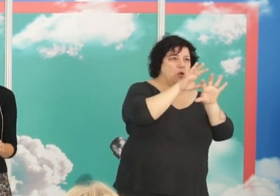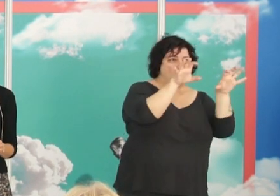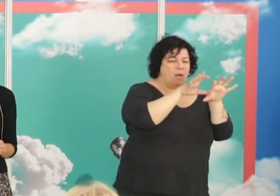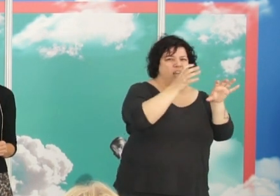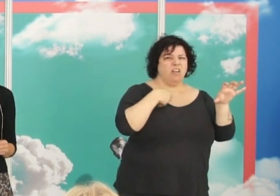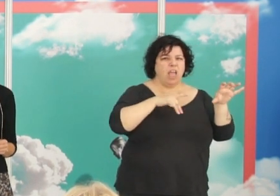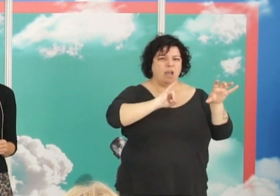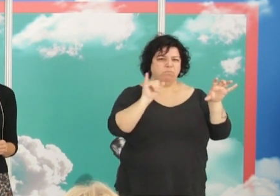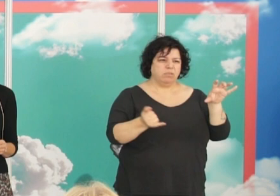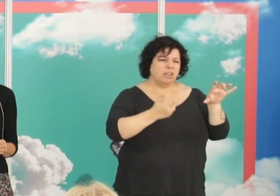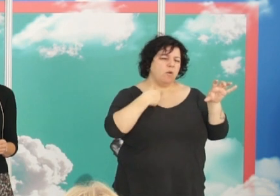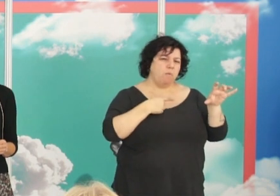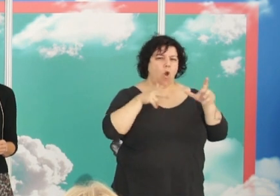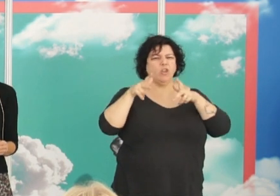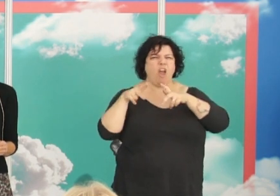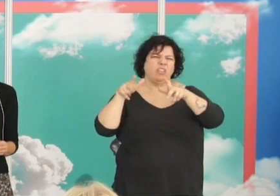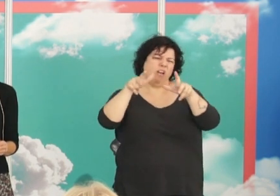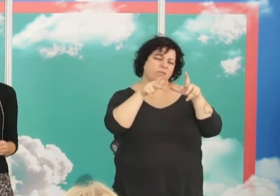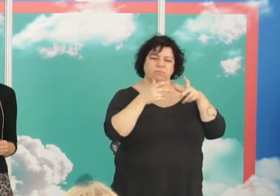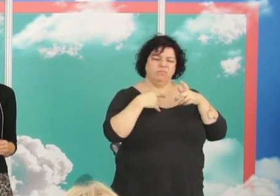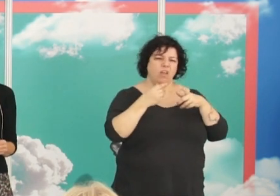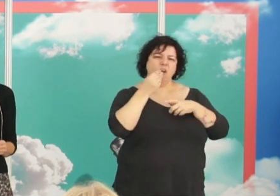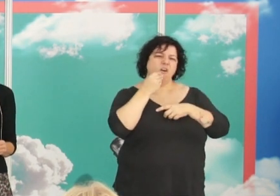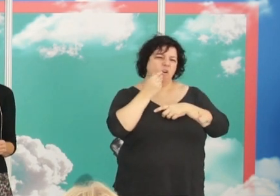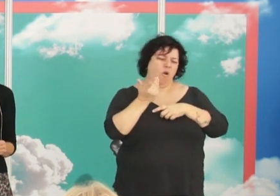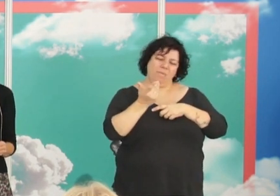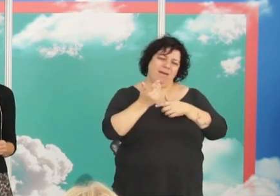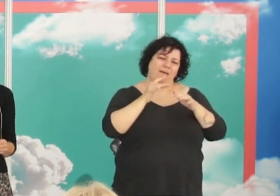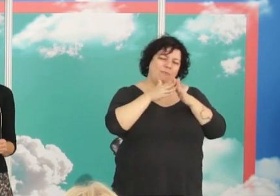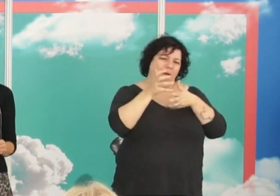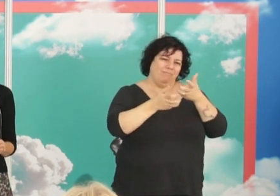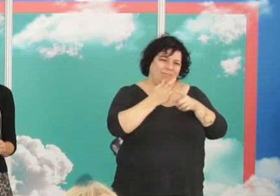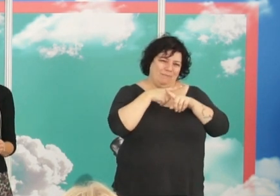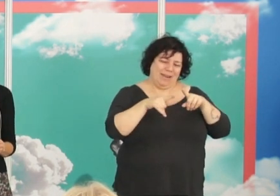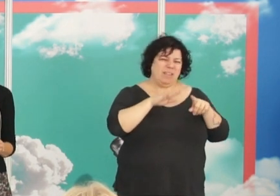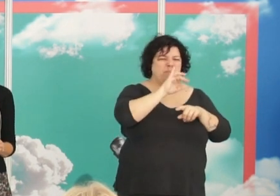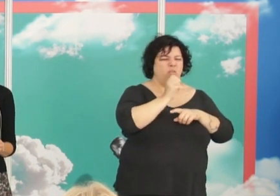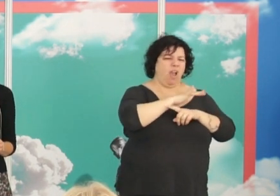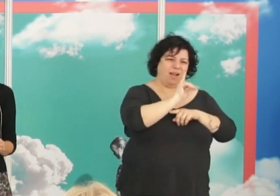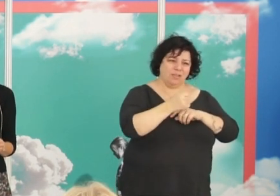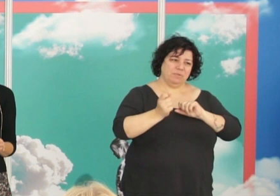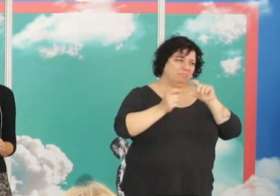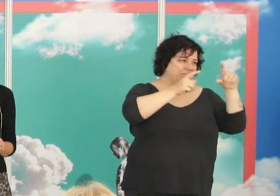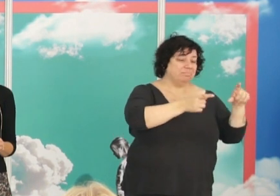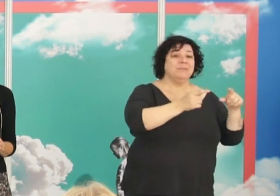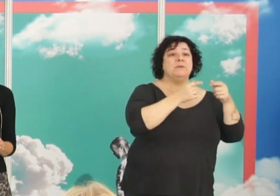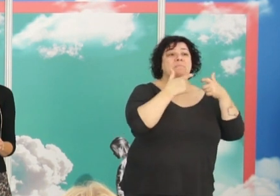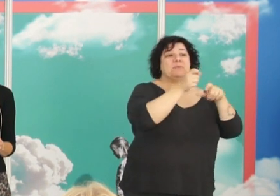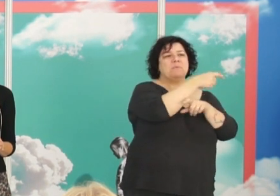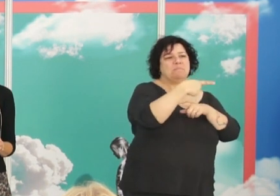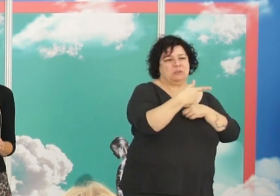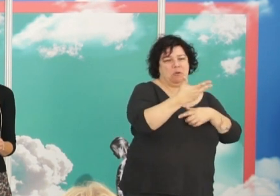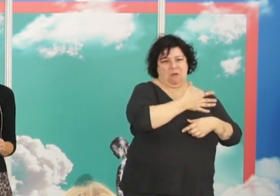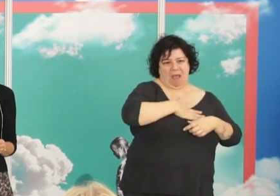habíamos cansado de vivir en hoteles pues las comidas no son como las de casa y Pío estaba cansado es un departamento